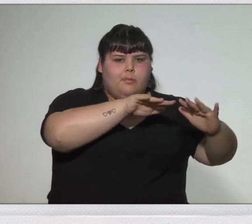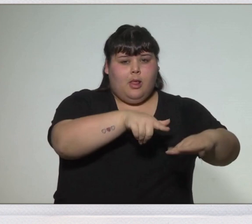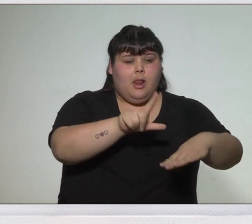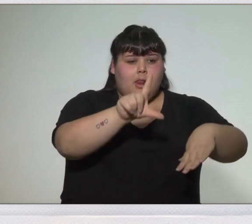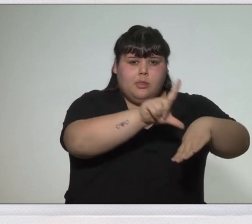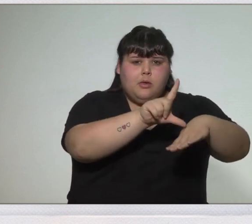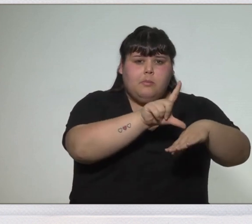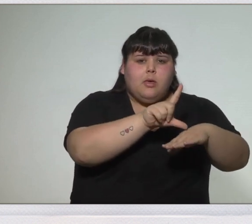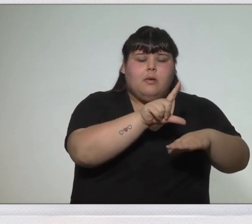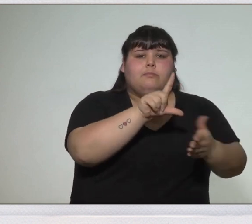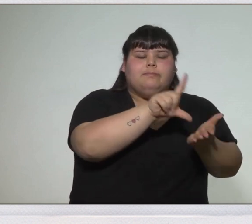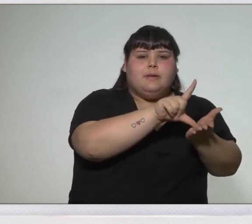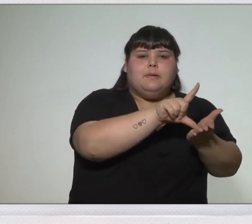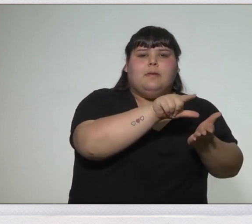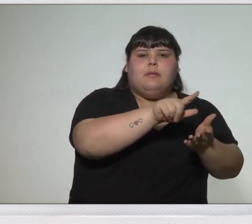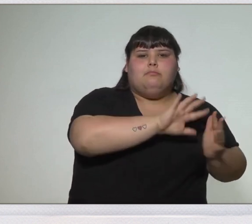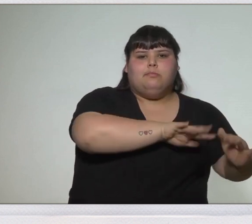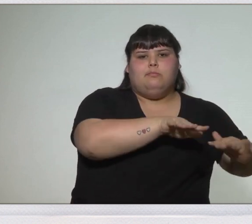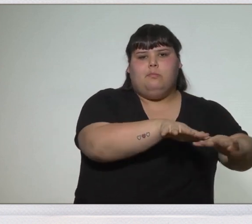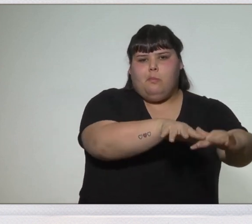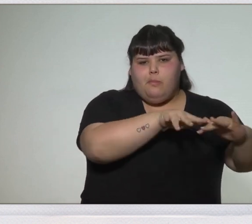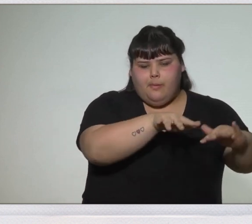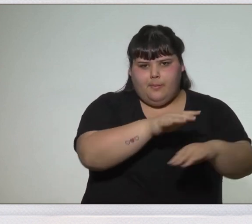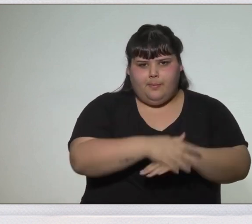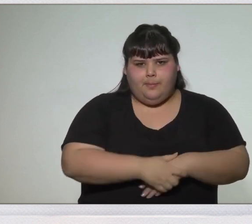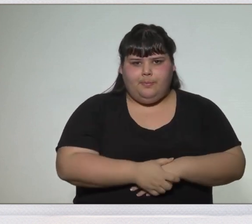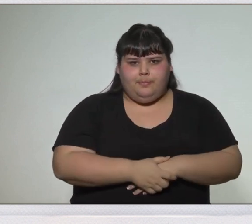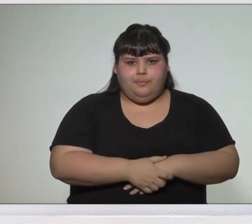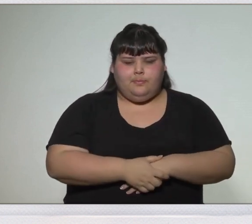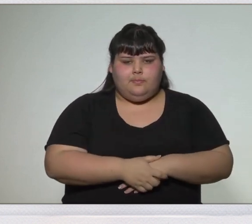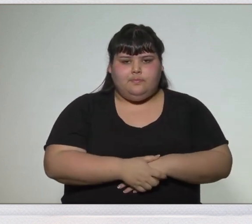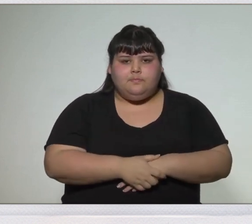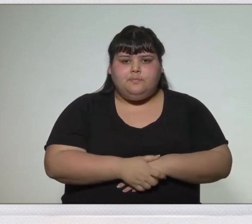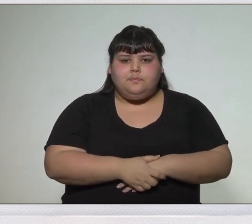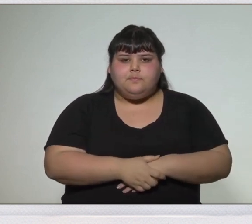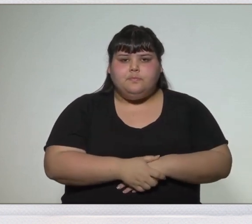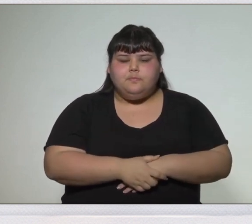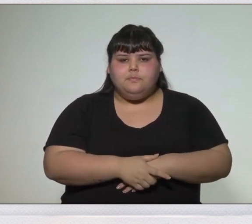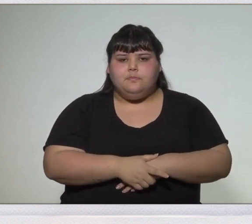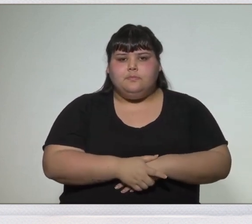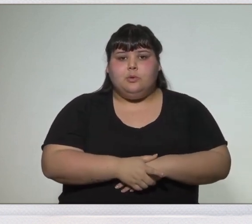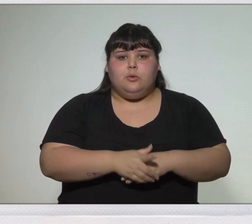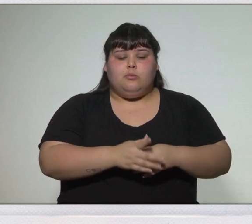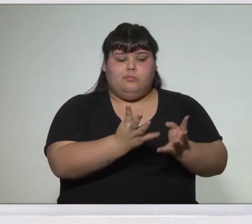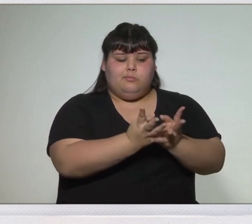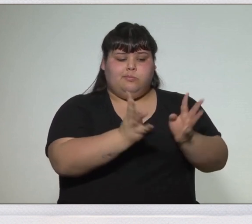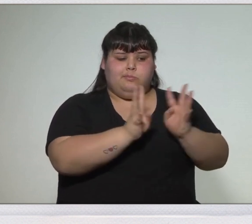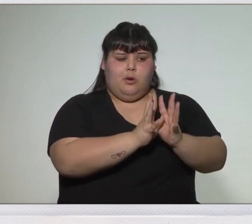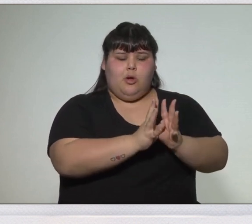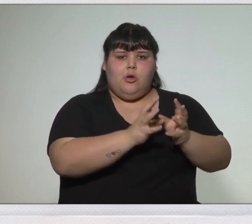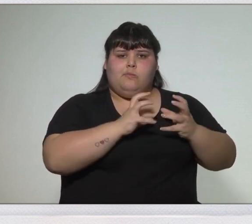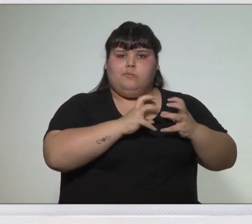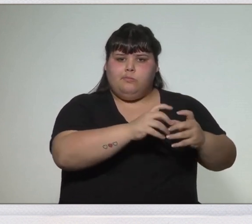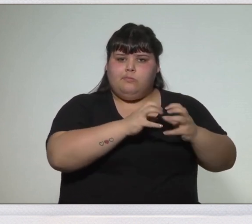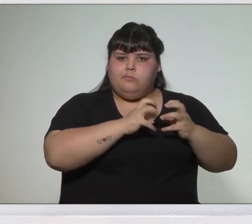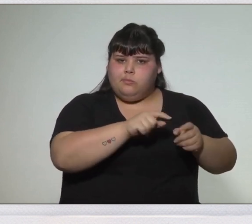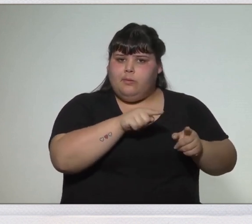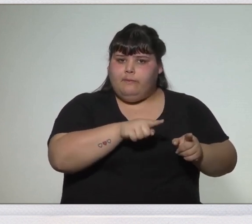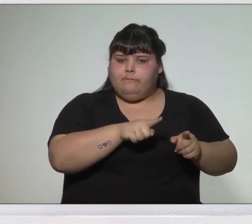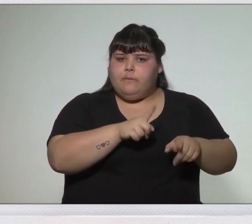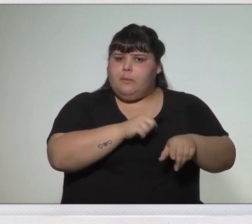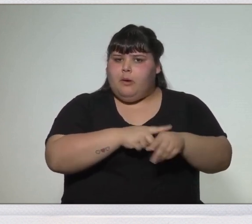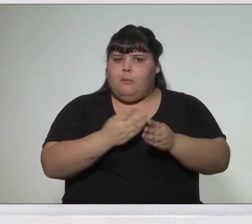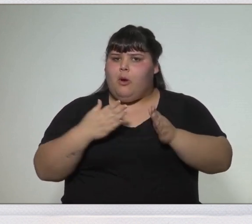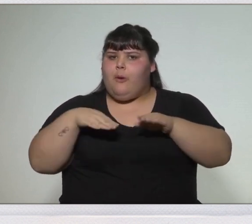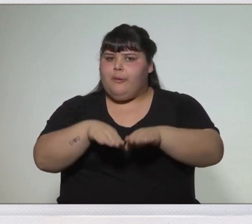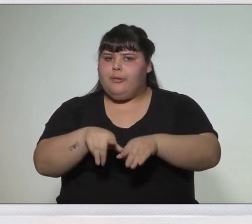Lima desde el mar. Mientras el Congreso sesiona, una invasión lusitana